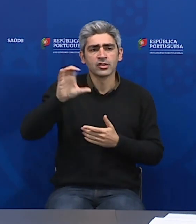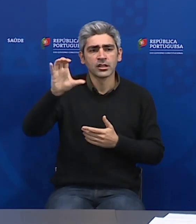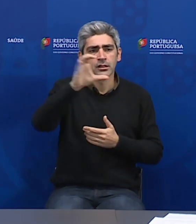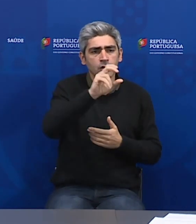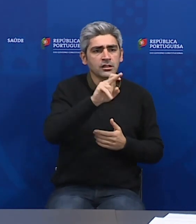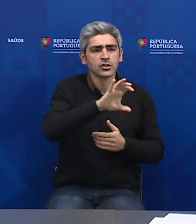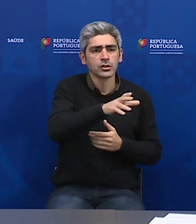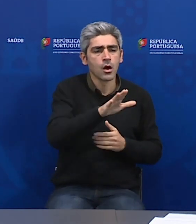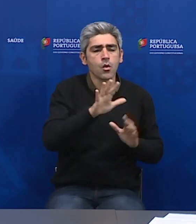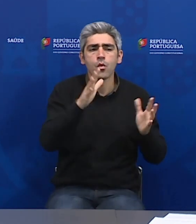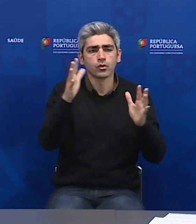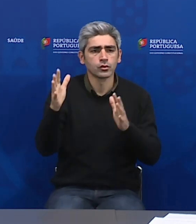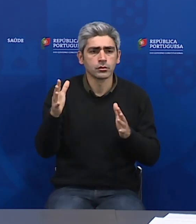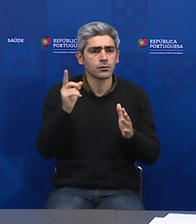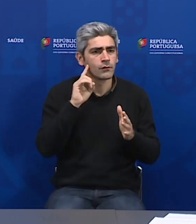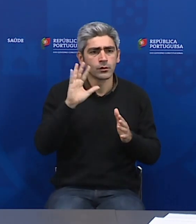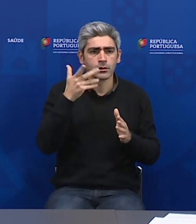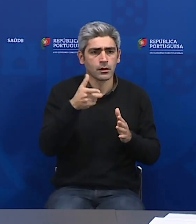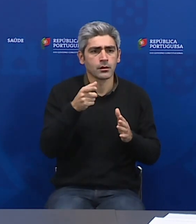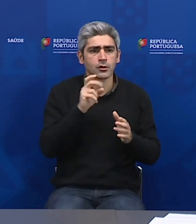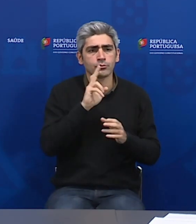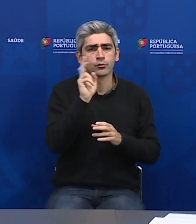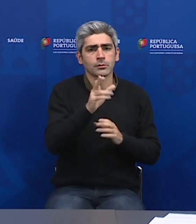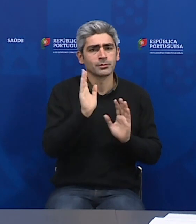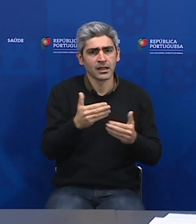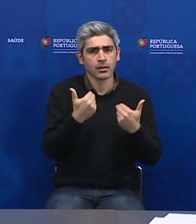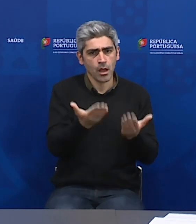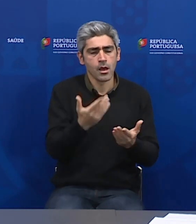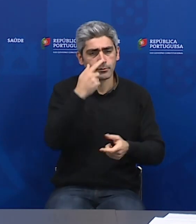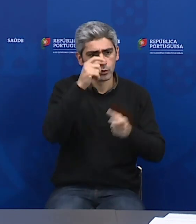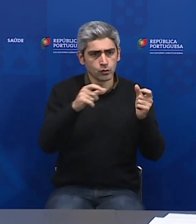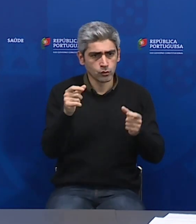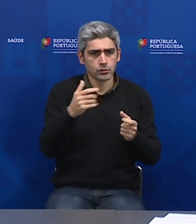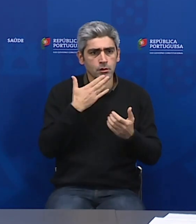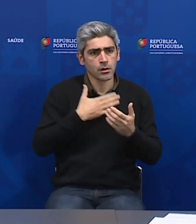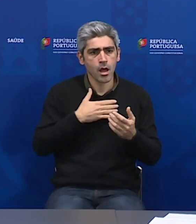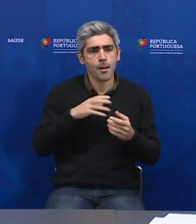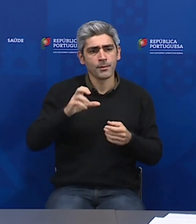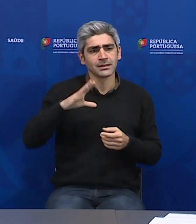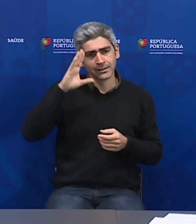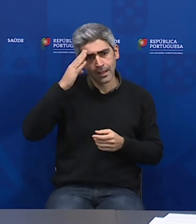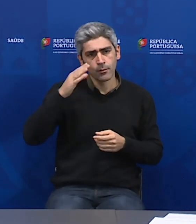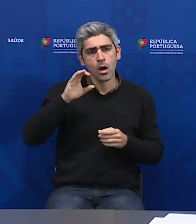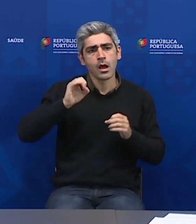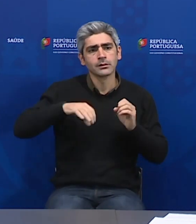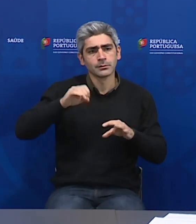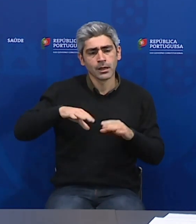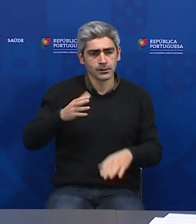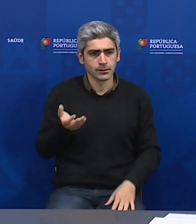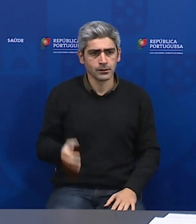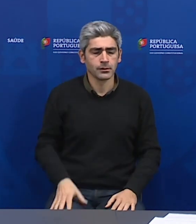em que regiões. É fundamental que as suas respostas sejam mandadas para que, efetivamente, o país saiba o está acontecendo.